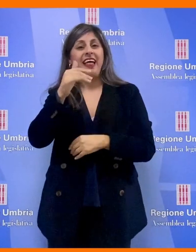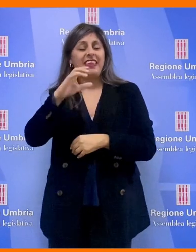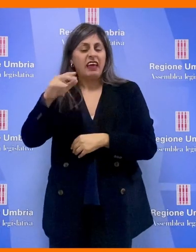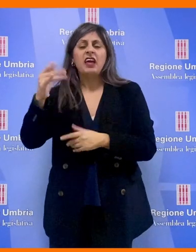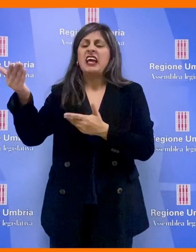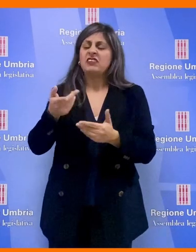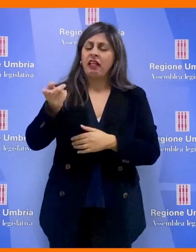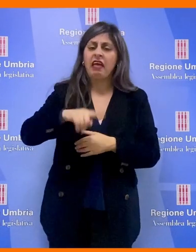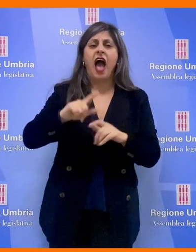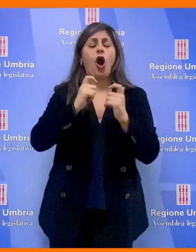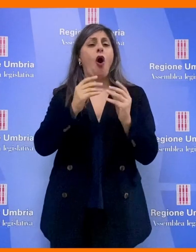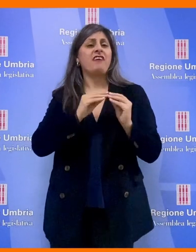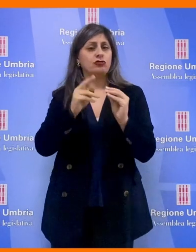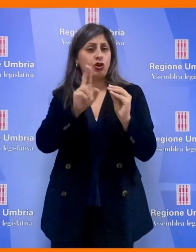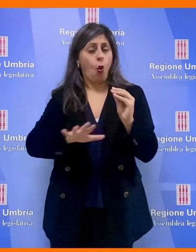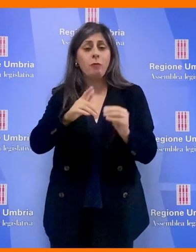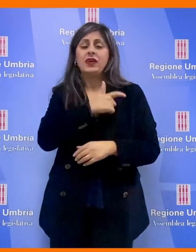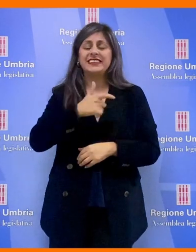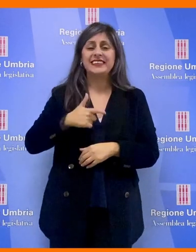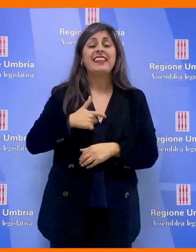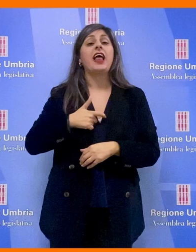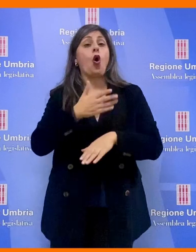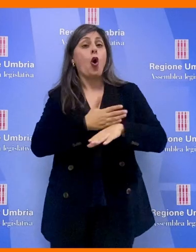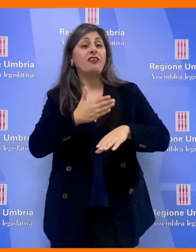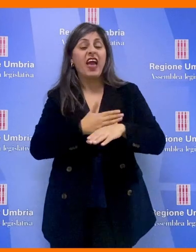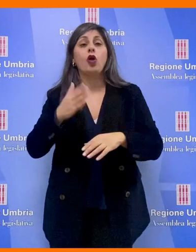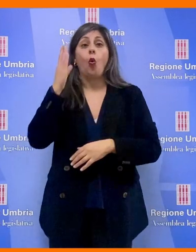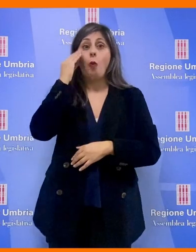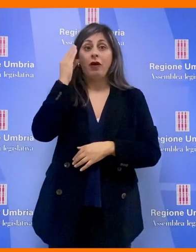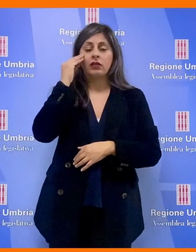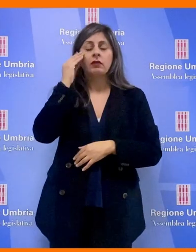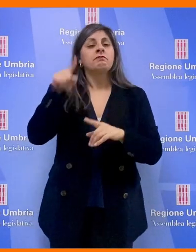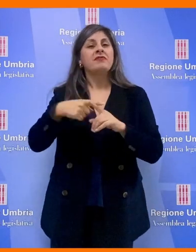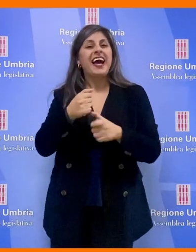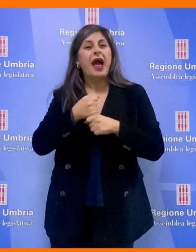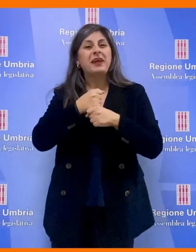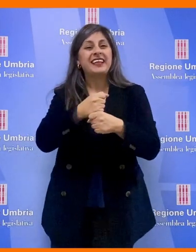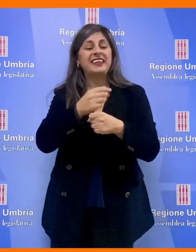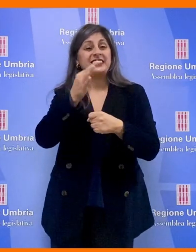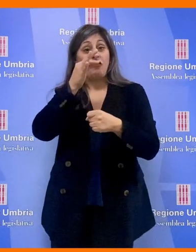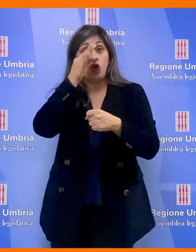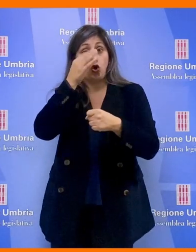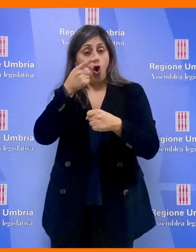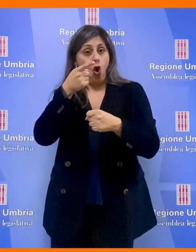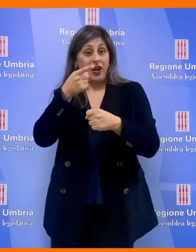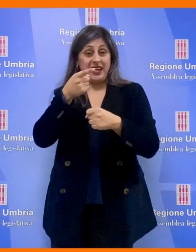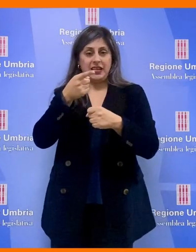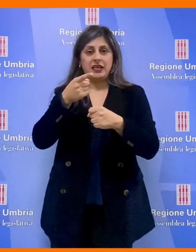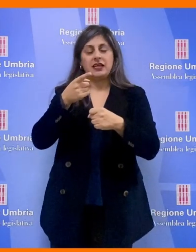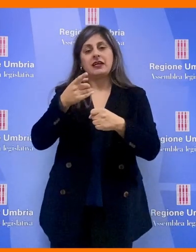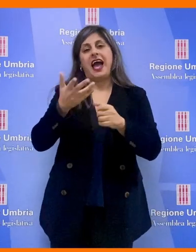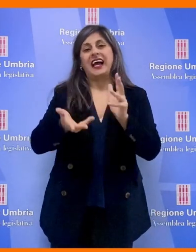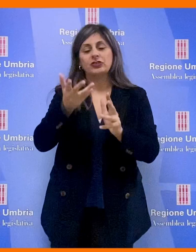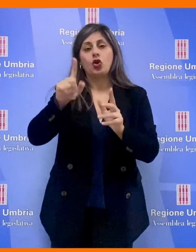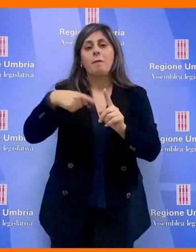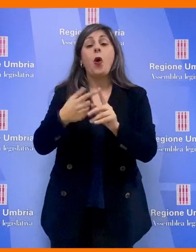anche con Fartigionato Umbria, il sindaco di Orvieto e di Umbertide, in rappresentanza dell'assessore Michele Fioroni e dell'assessorato regionale